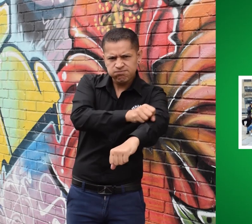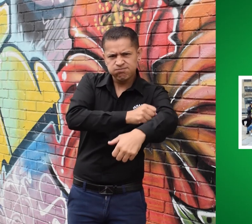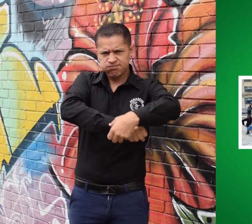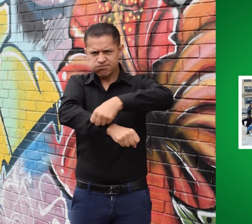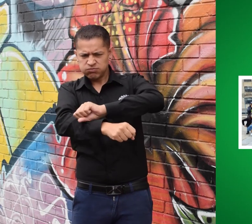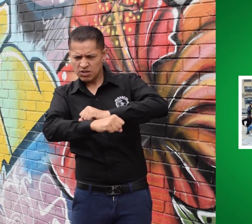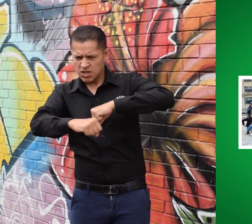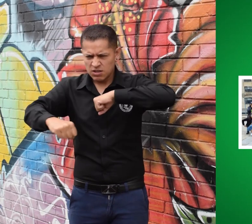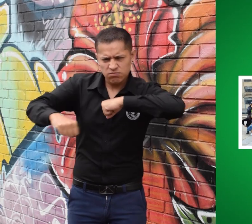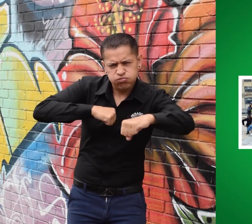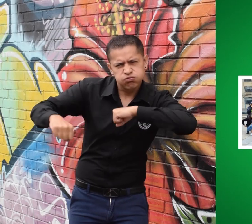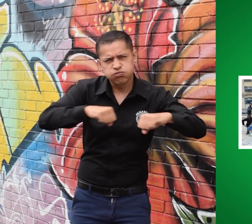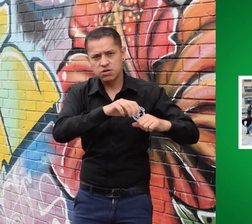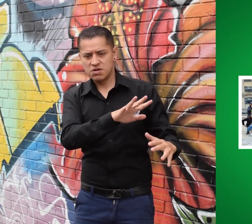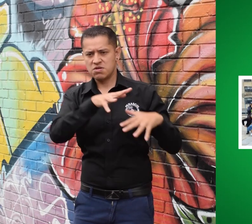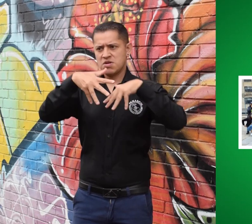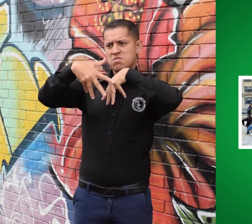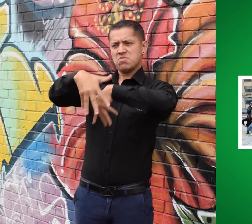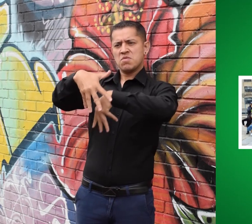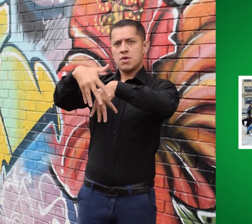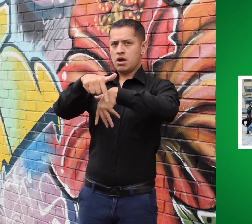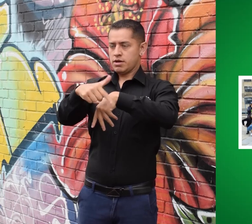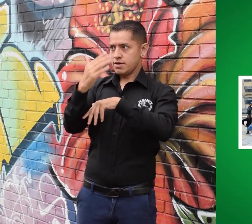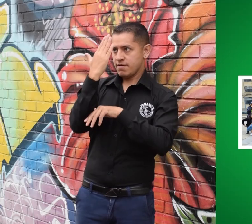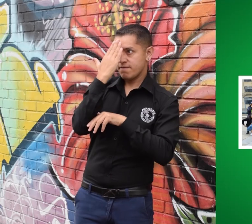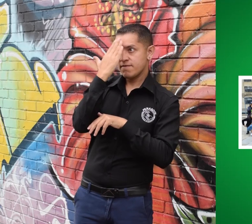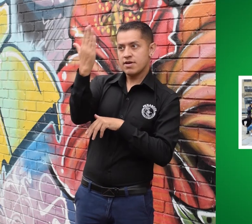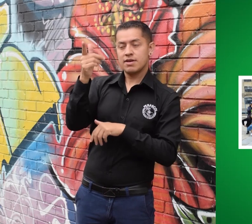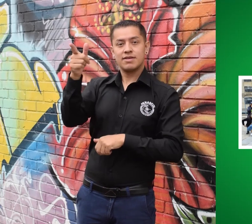gestionaron e hicieron incidencia ante el Ministerio TIC.